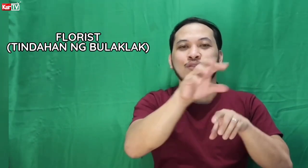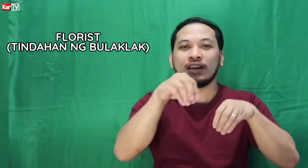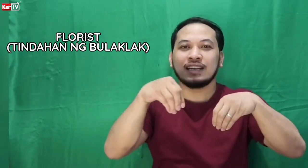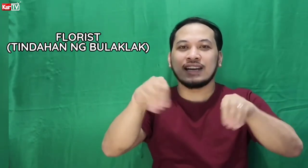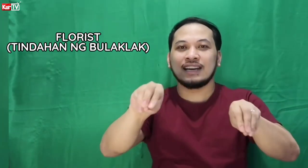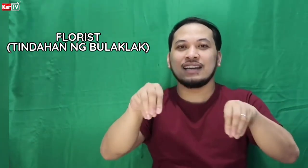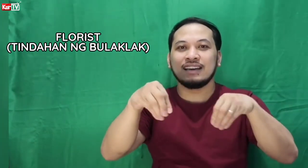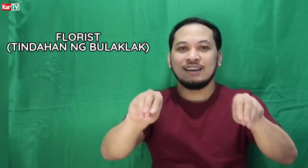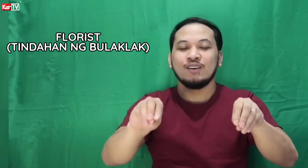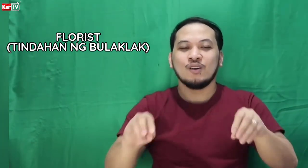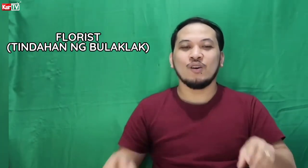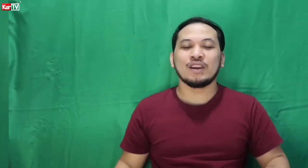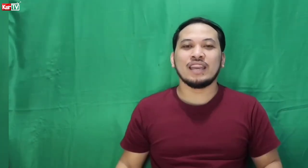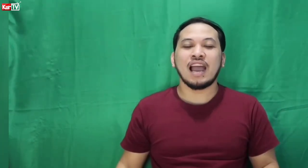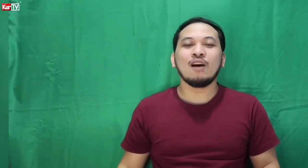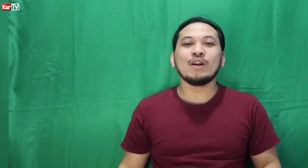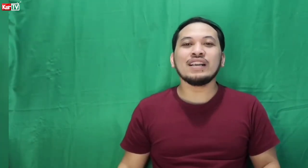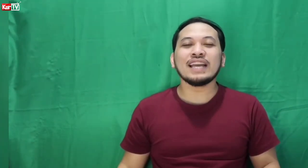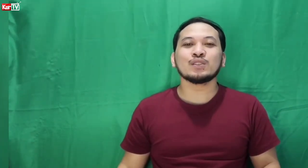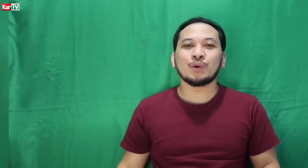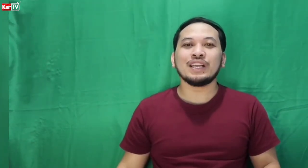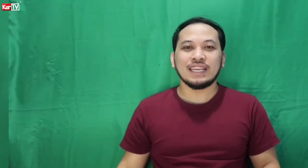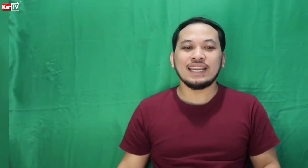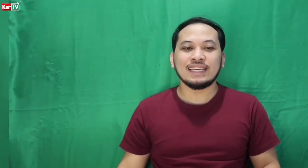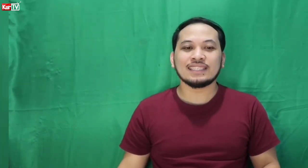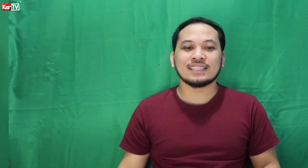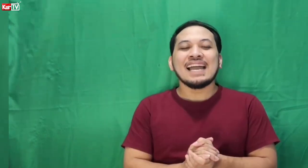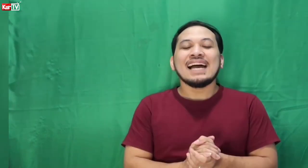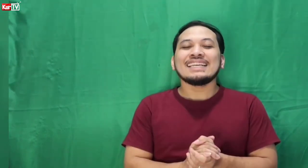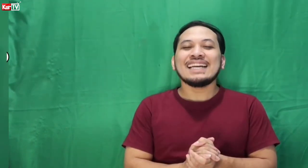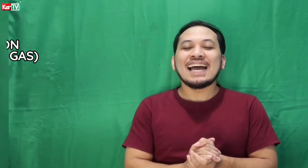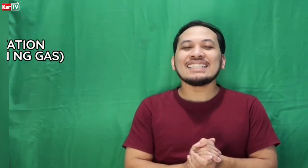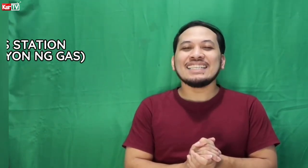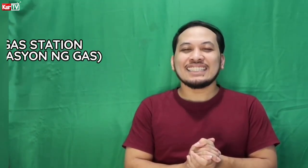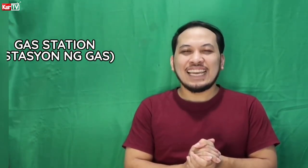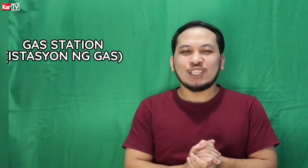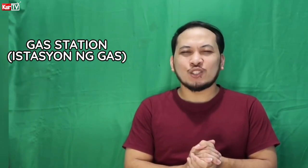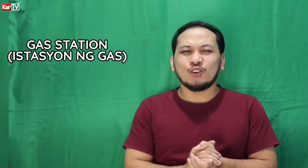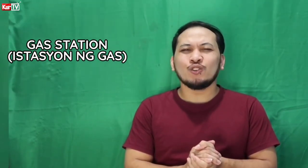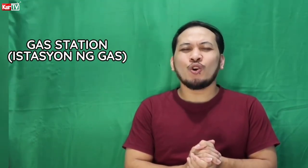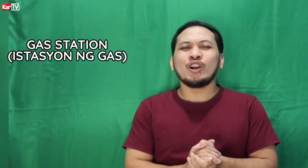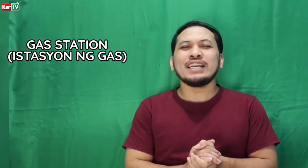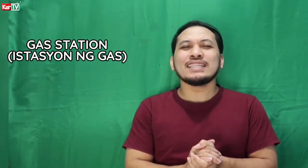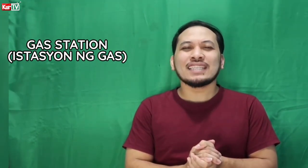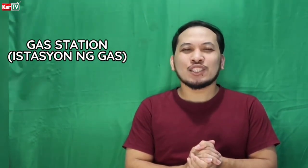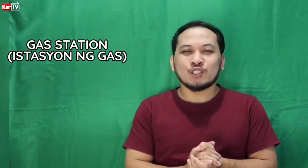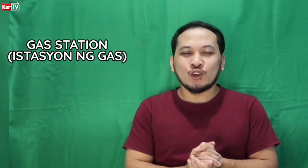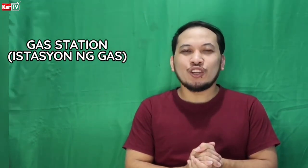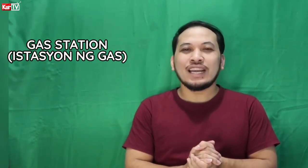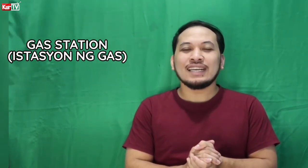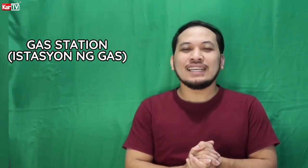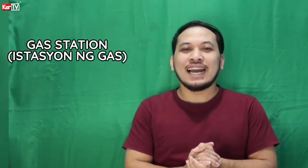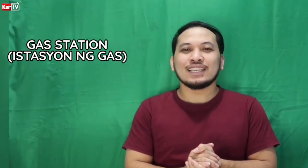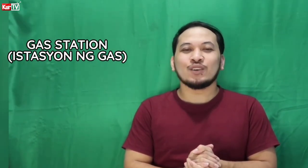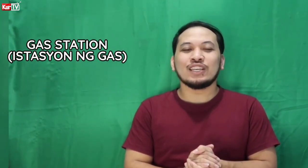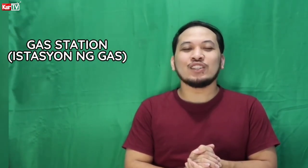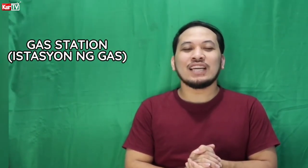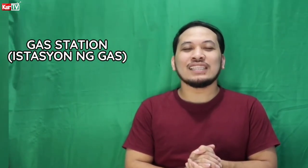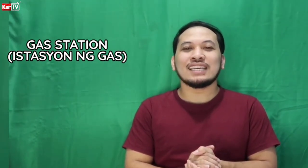bulaklak ha. Okay. Our next word is Gas Station or Istasyon ng Gas. So ganito natin siya